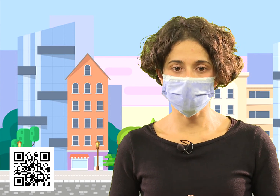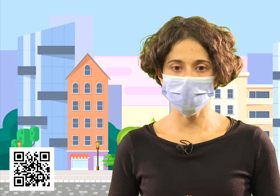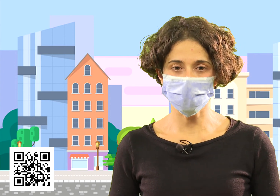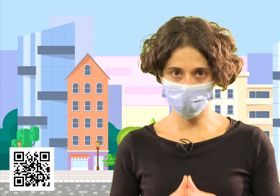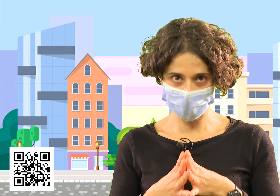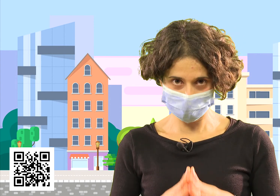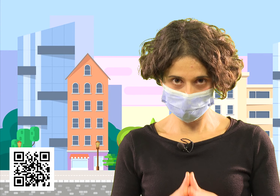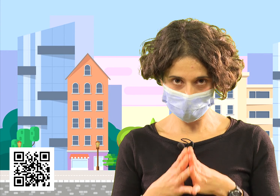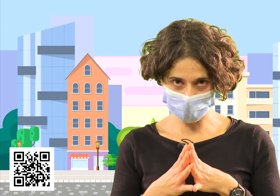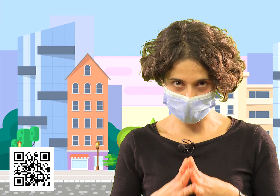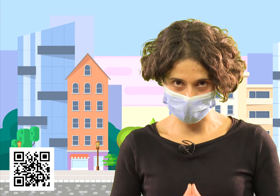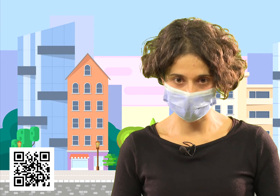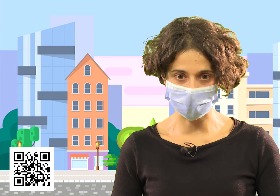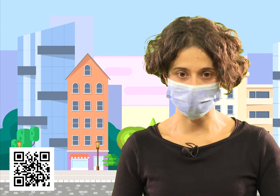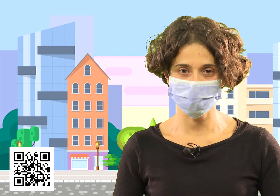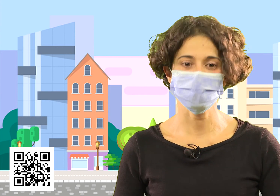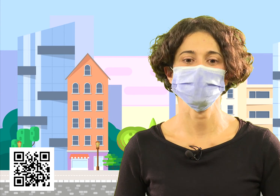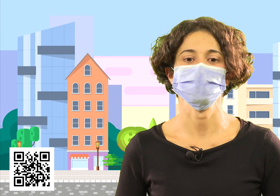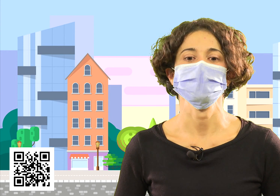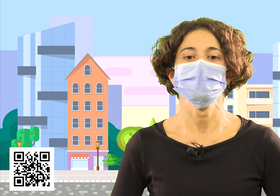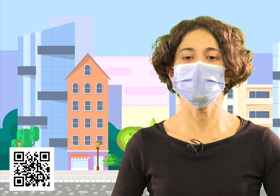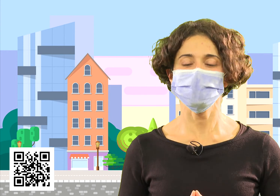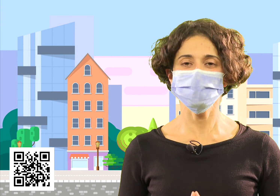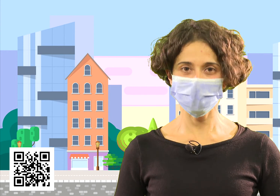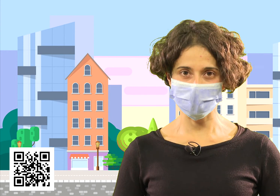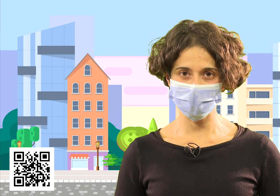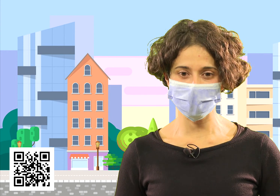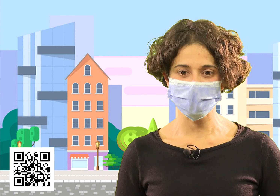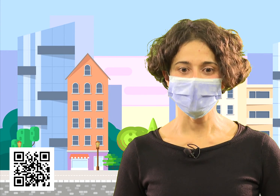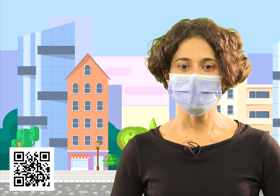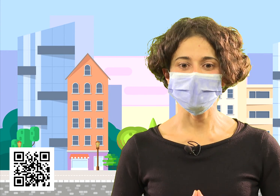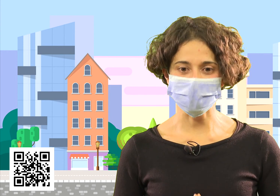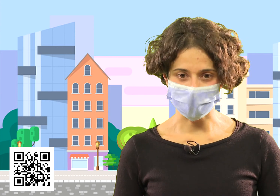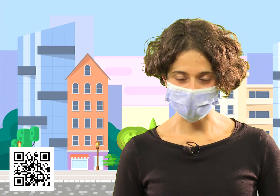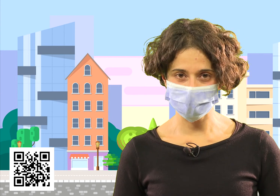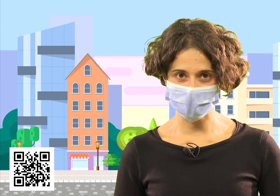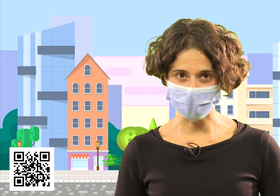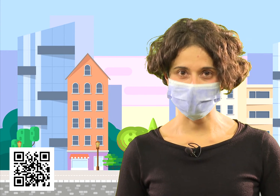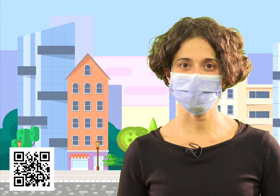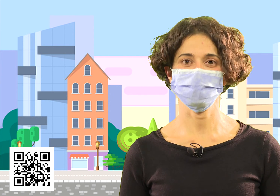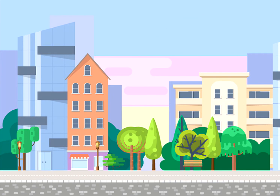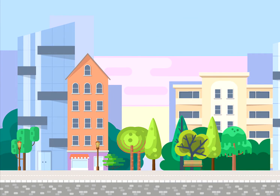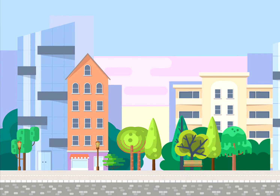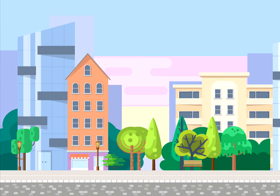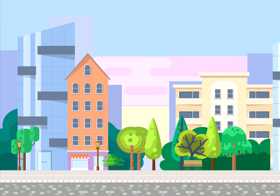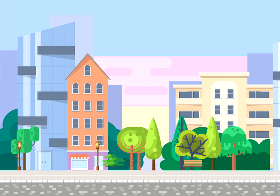esfuerzo hecho para realizarlas. Pasen un feliz día y hasta la próxima semana.